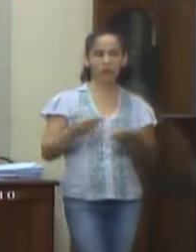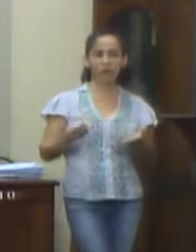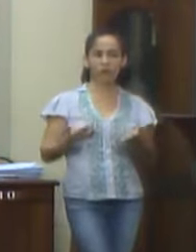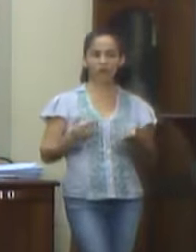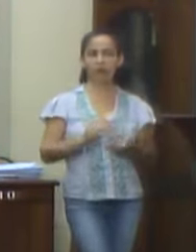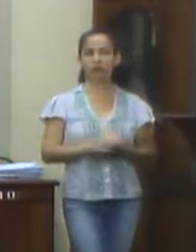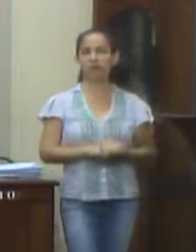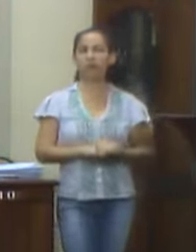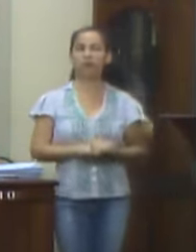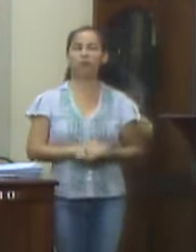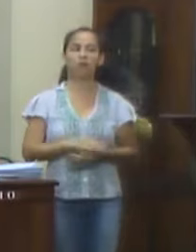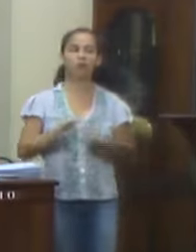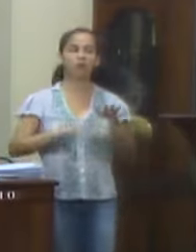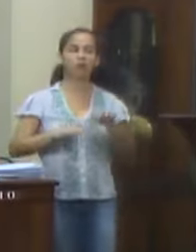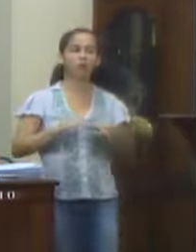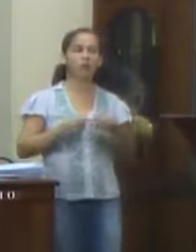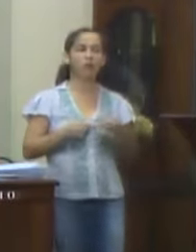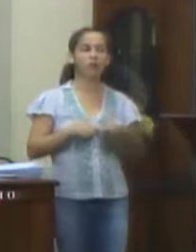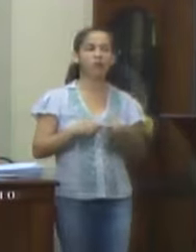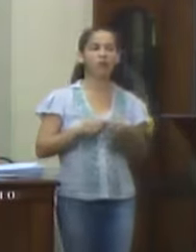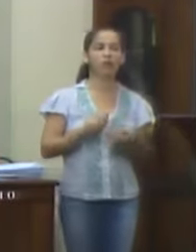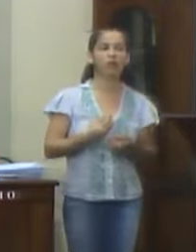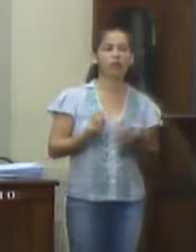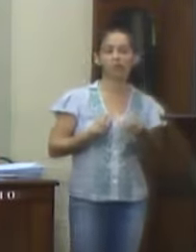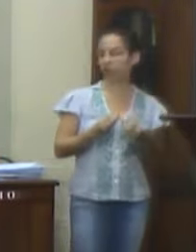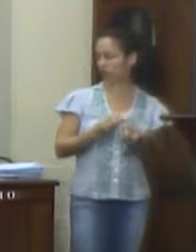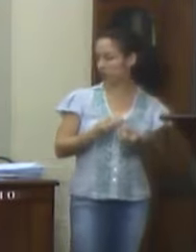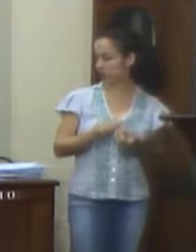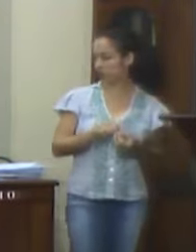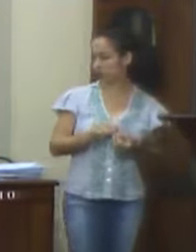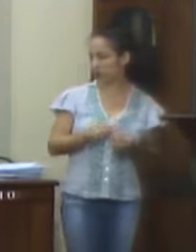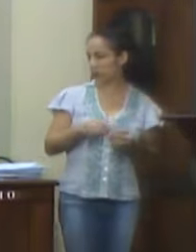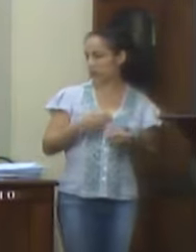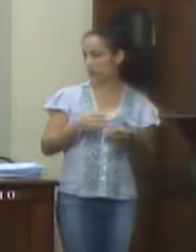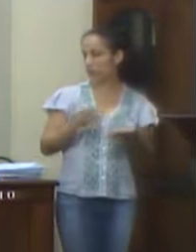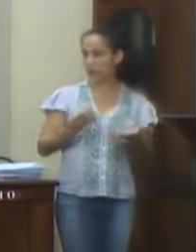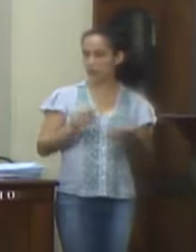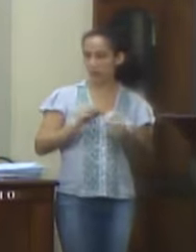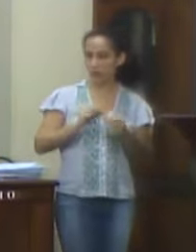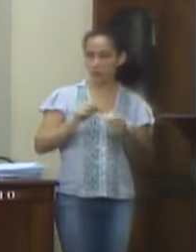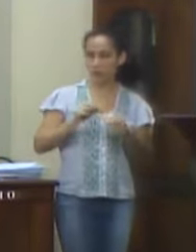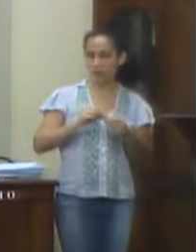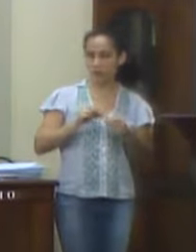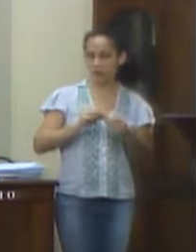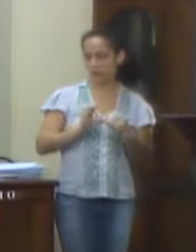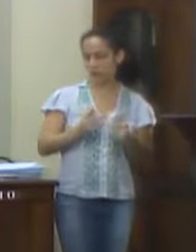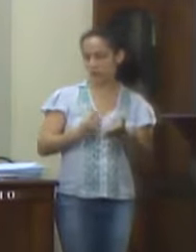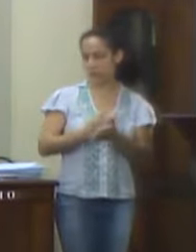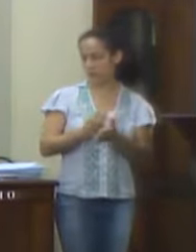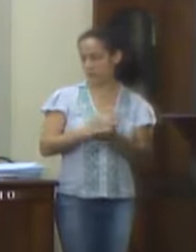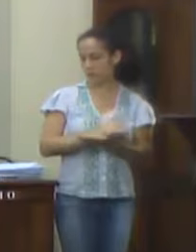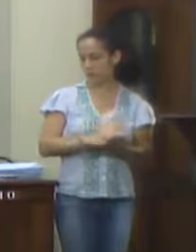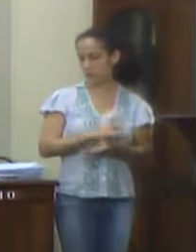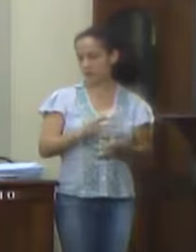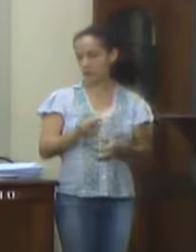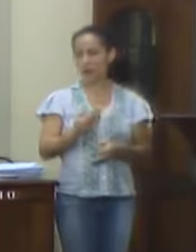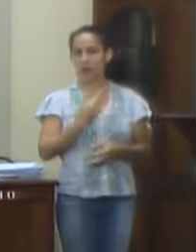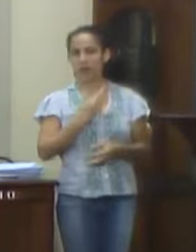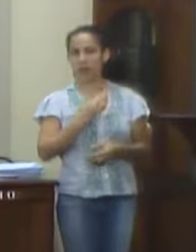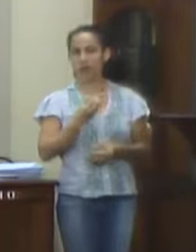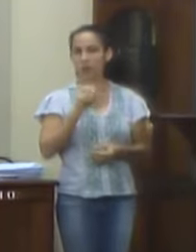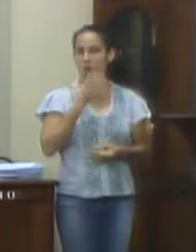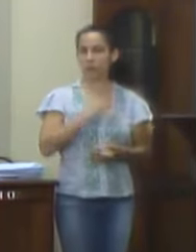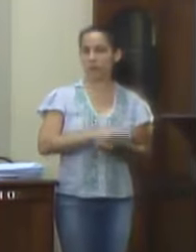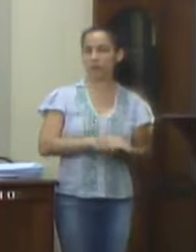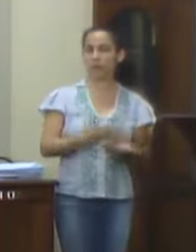geradores, independente, independente, independente do momento da execução orçamentária. Os resultados positivos alcançados